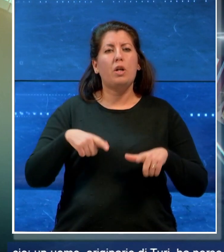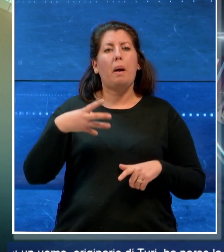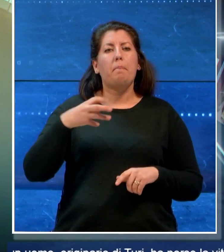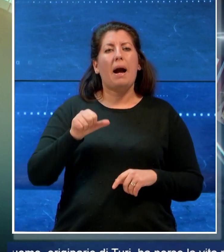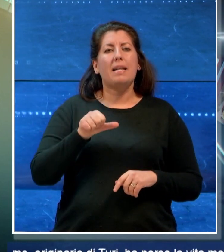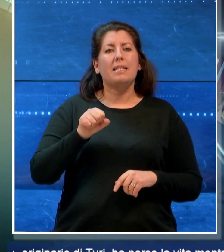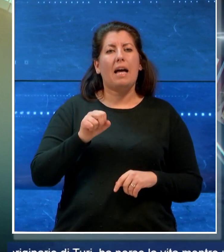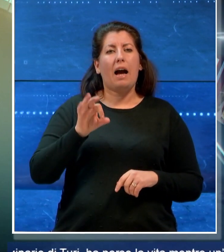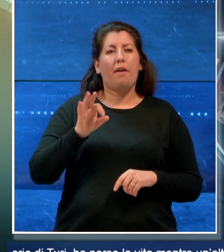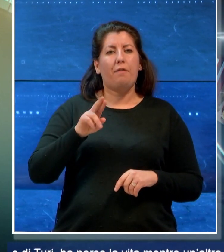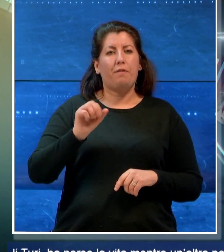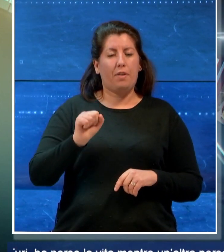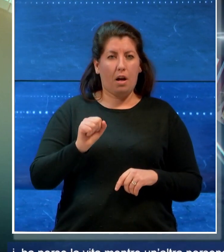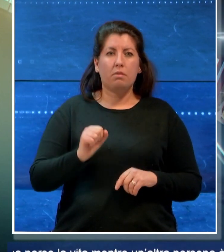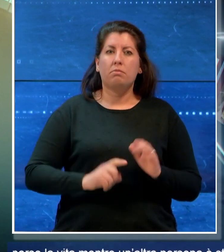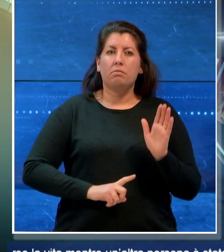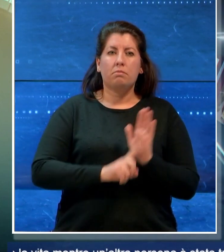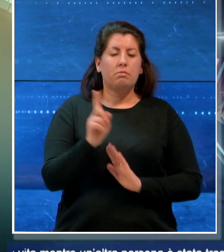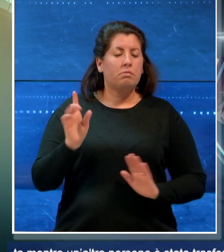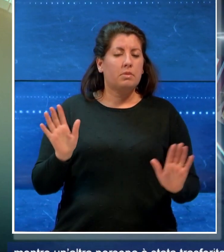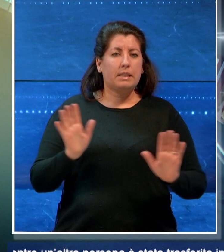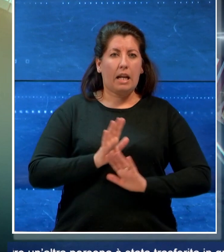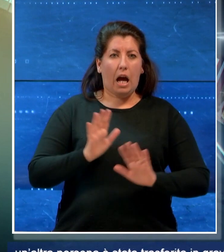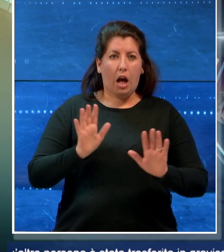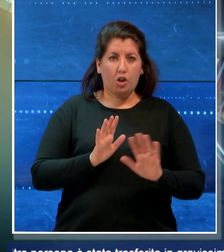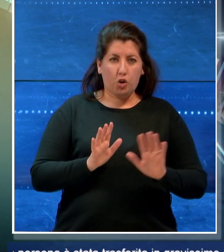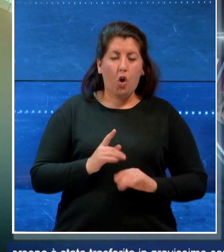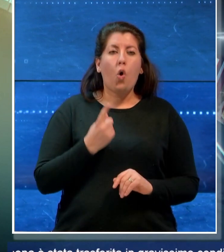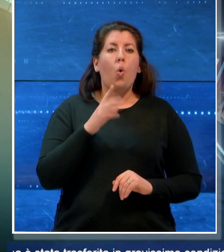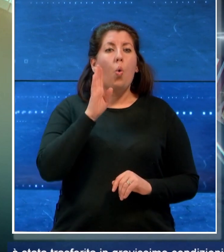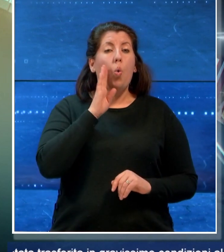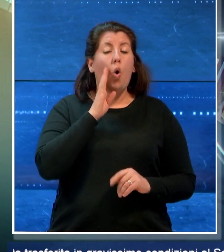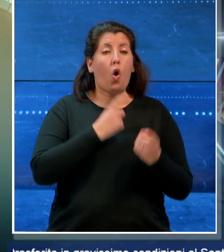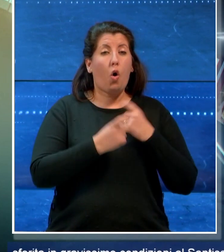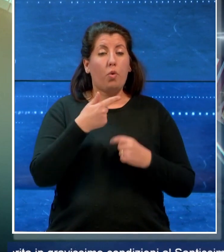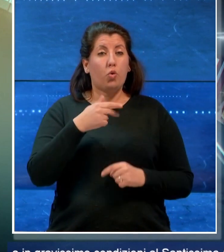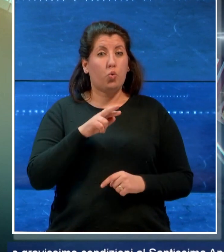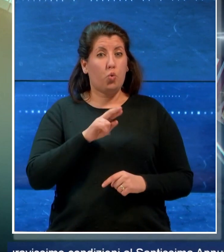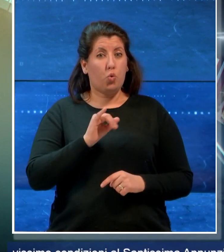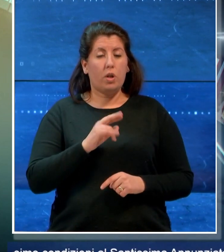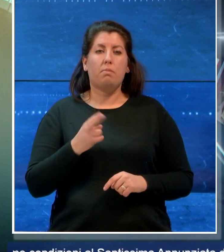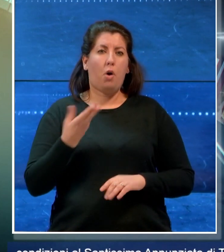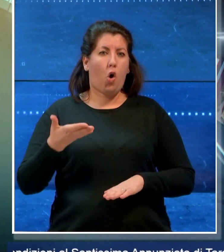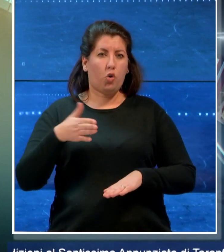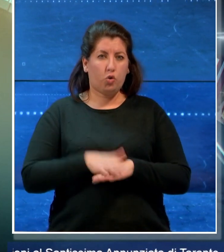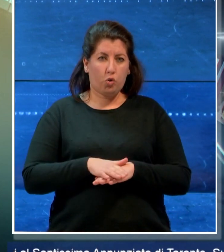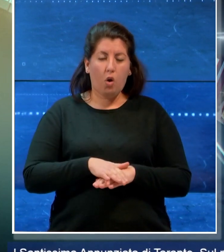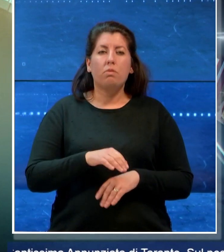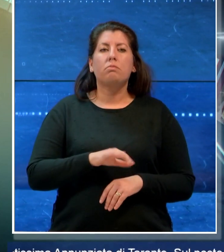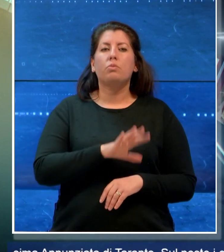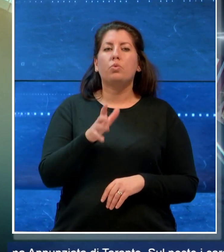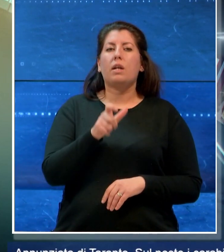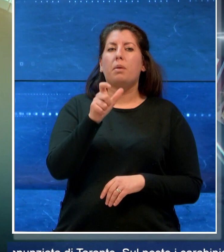Tragico il bilancio, un uomo originario di Turi ha perso la vita mentre un'altra